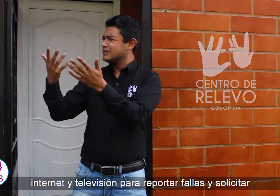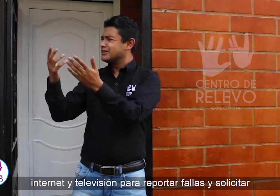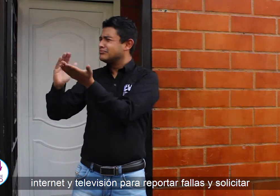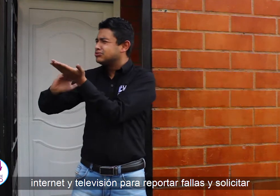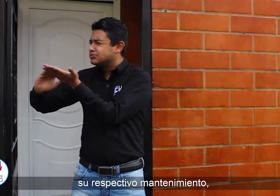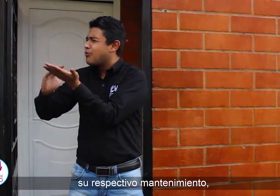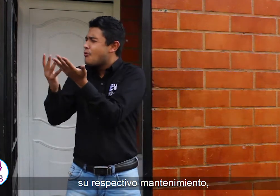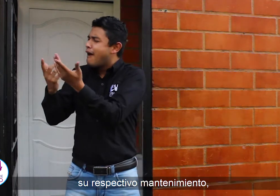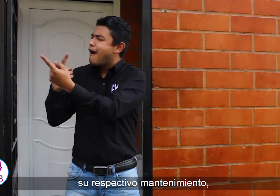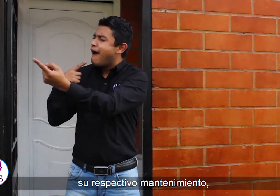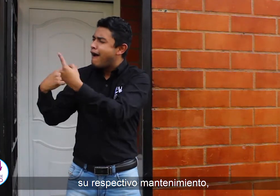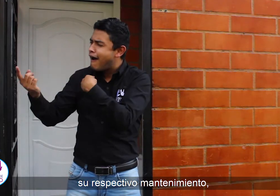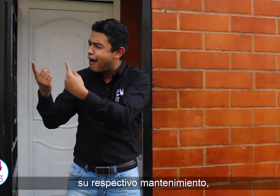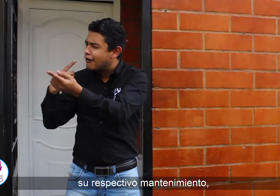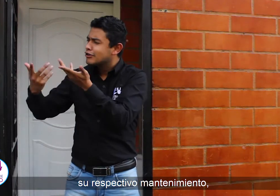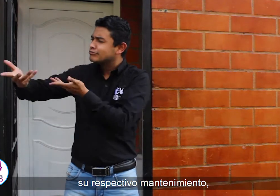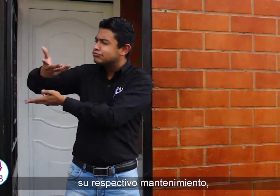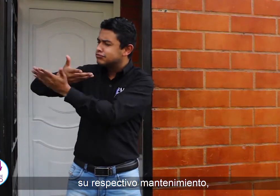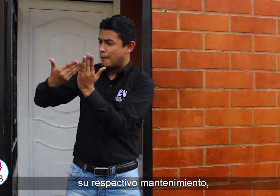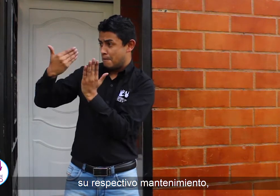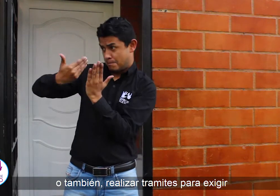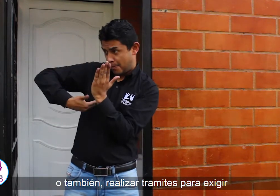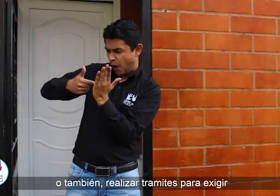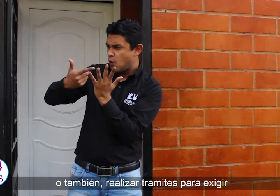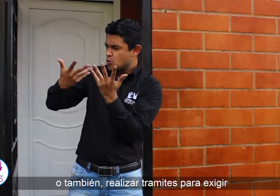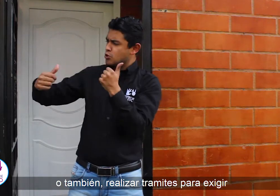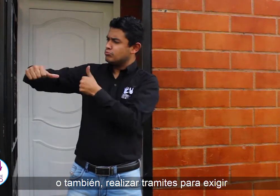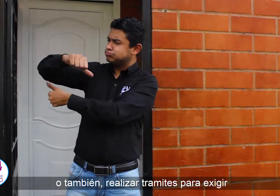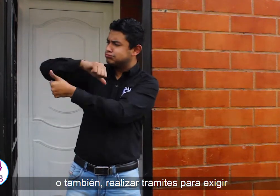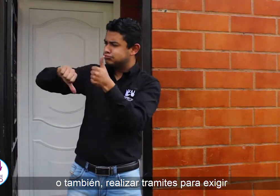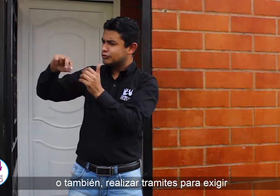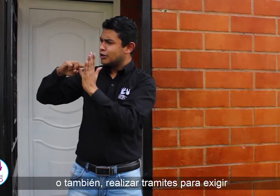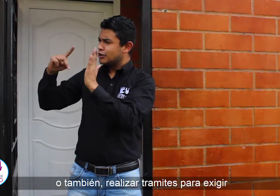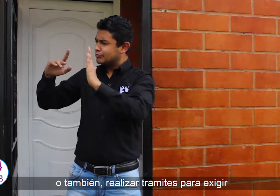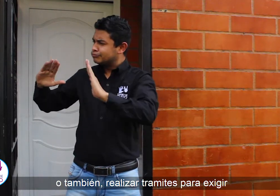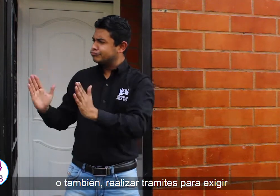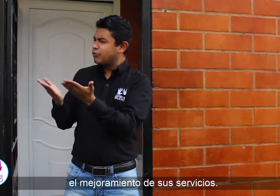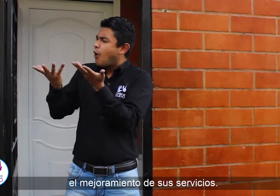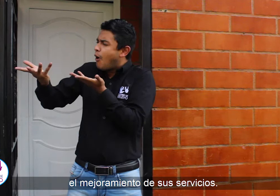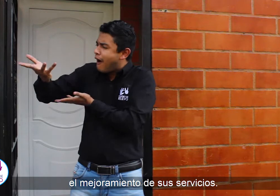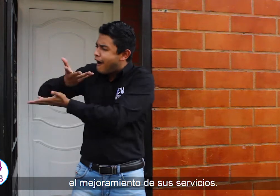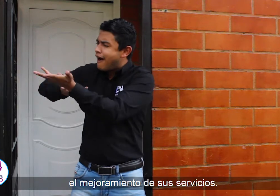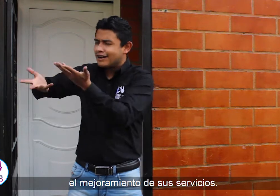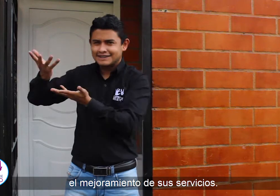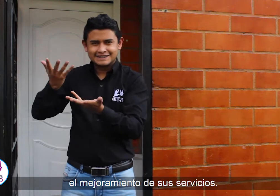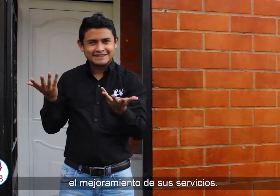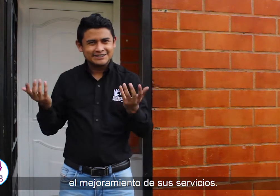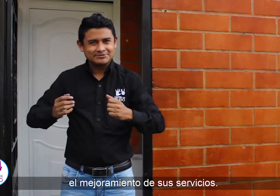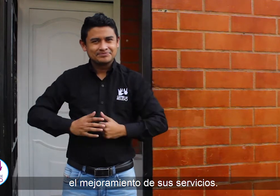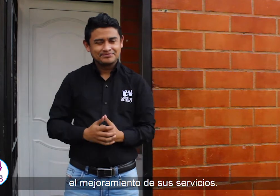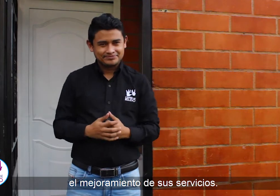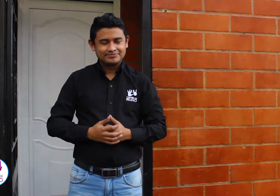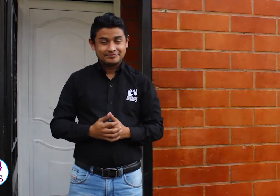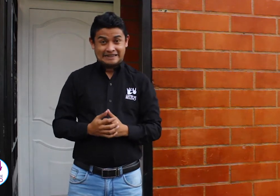reportar fallas y solicitar su respectivo mantenimiento, o también realizar trámites para exigir el mejoramiento de sus servicios.